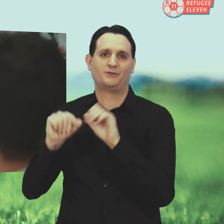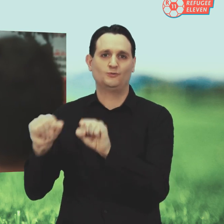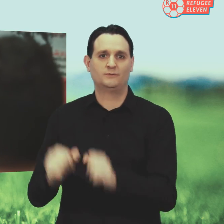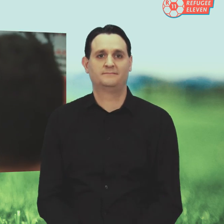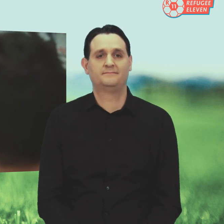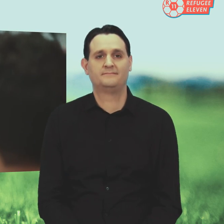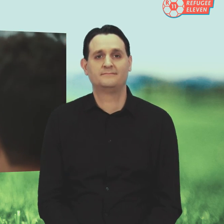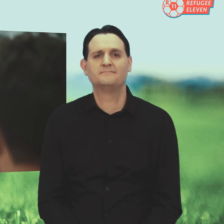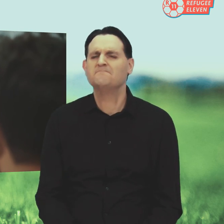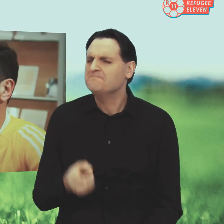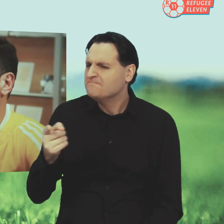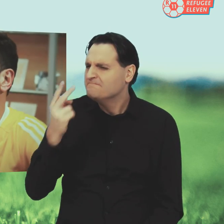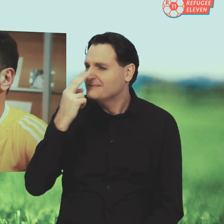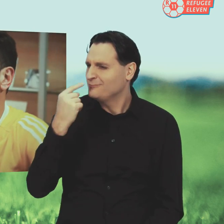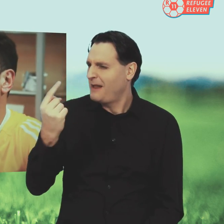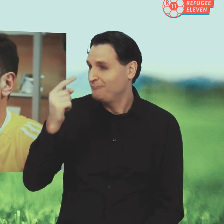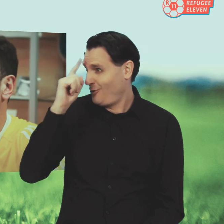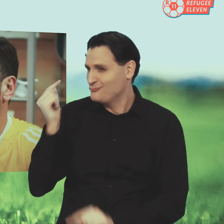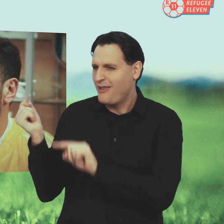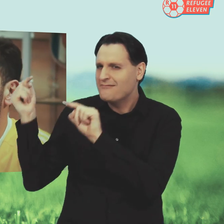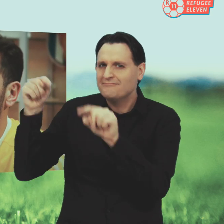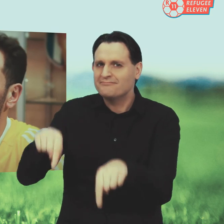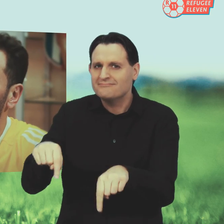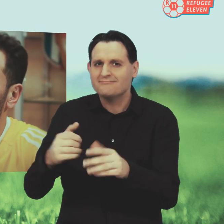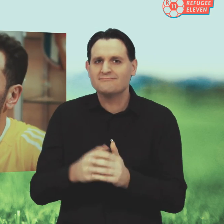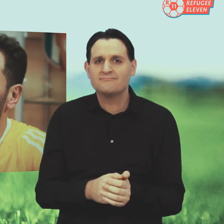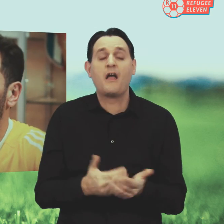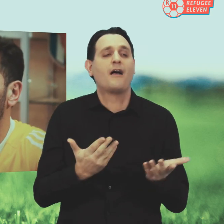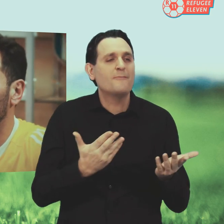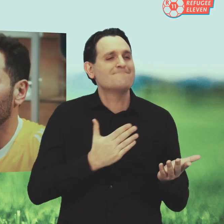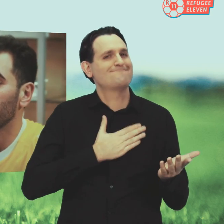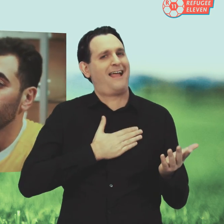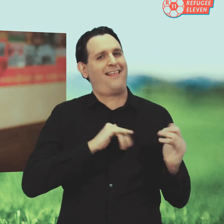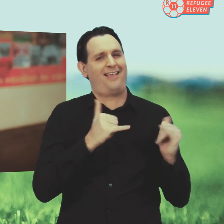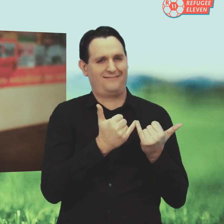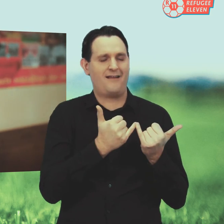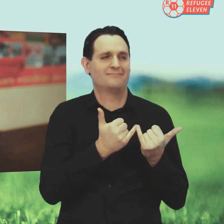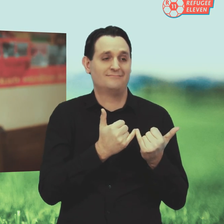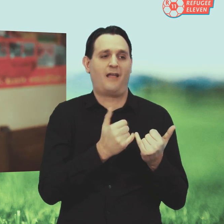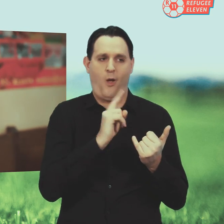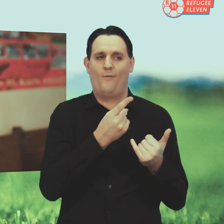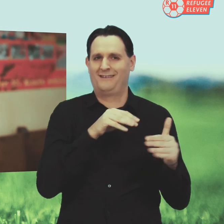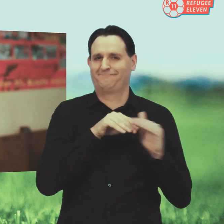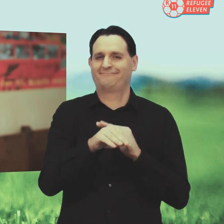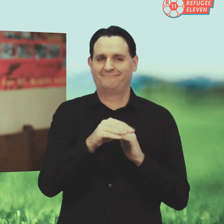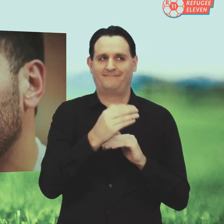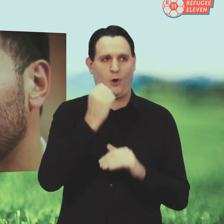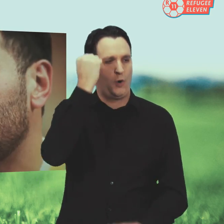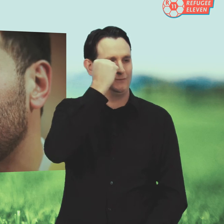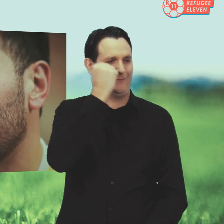Wie war es bei dir, als du nach Deutschland gekommen bist? Meine Eltern sind auch von Kosovo